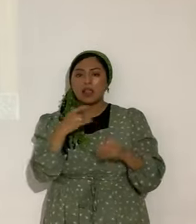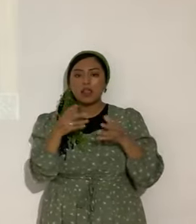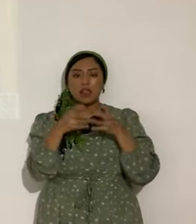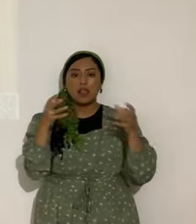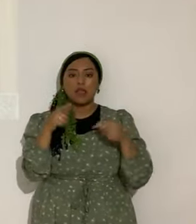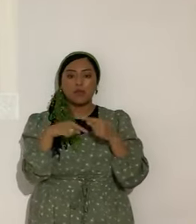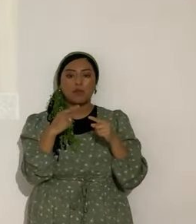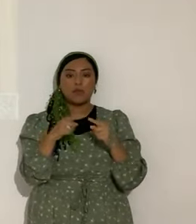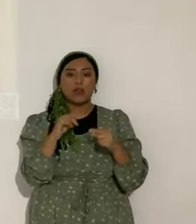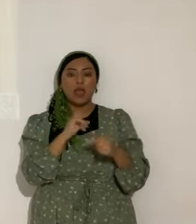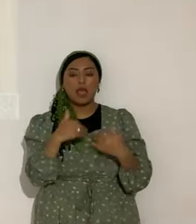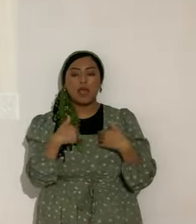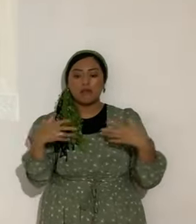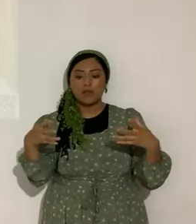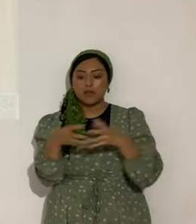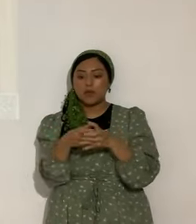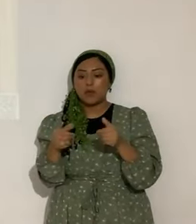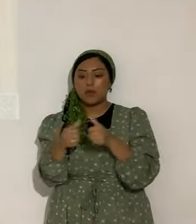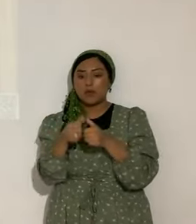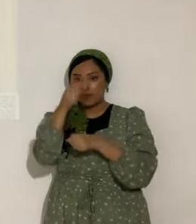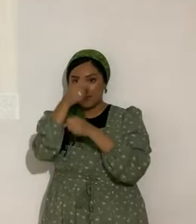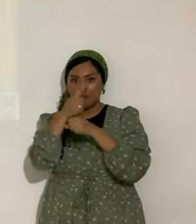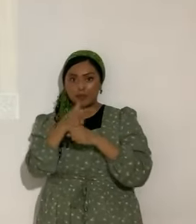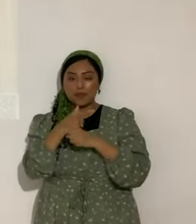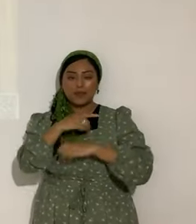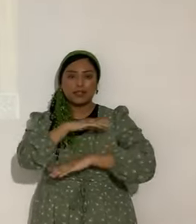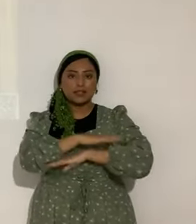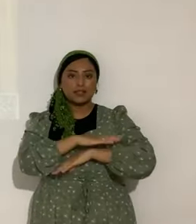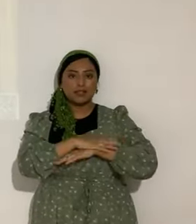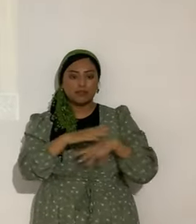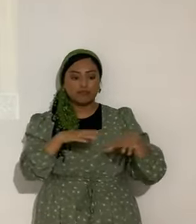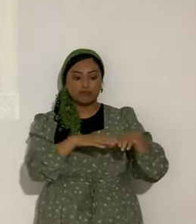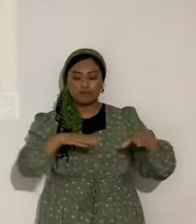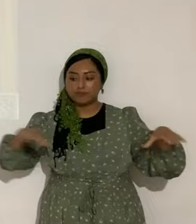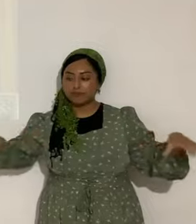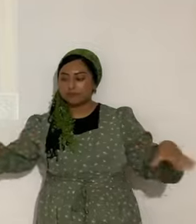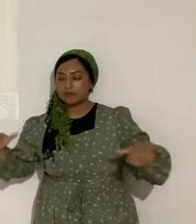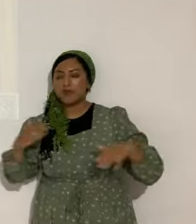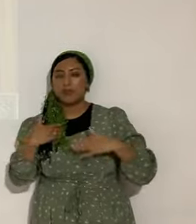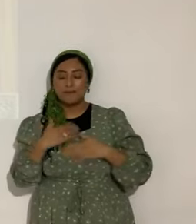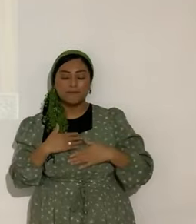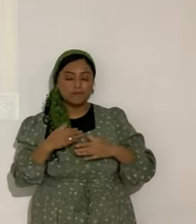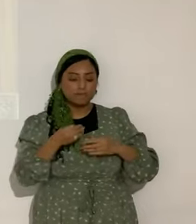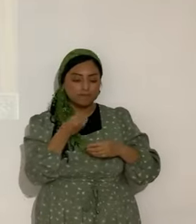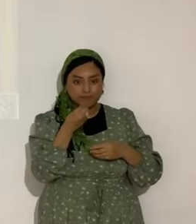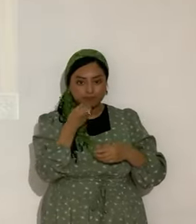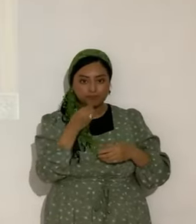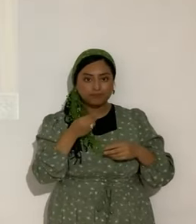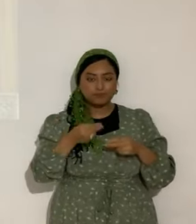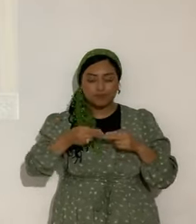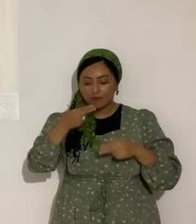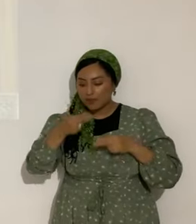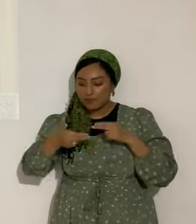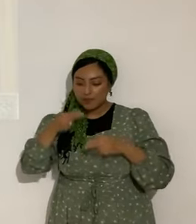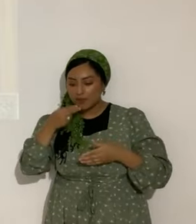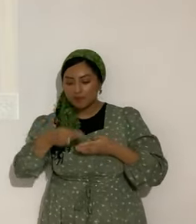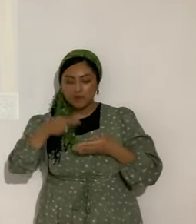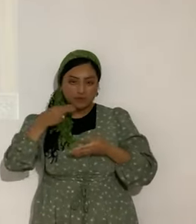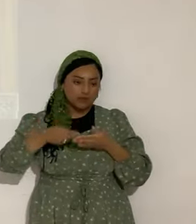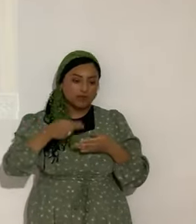tenido reuniones con los hermanos. En una mesa. Y estamos disfrutando algún alimento. O alguna bebida. Algún refresco. No